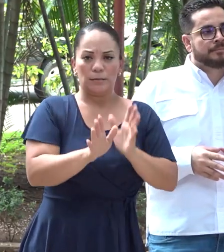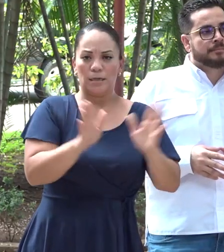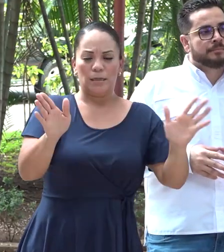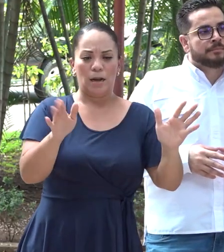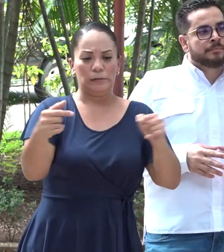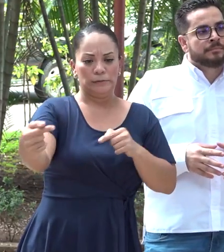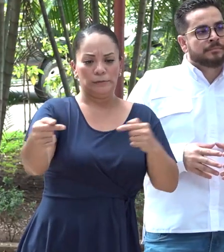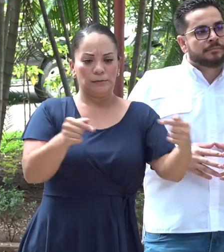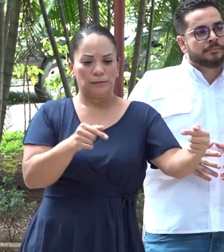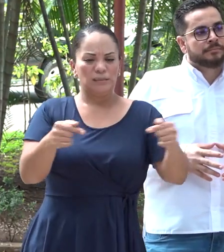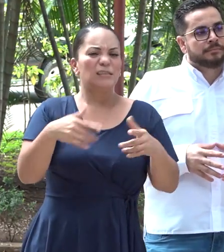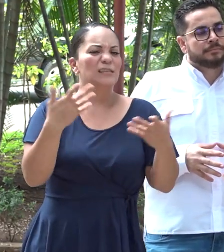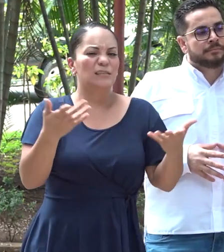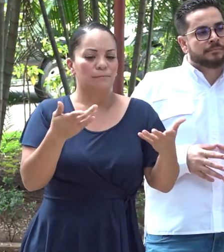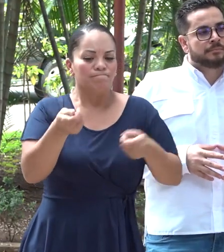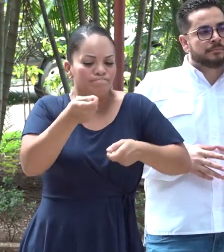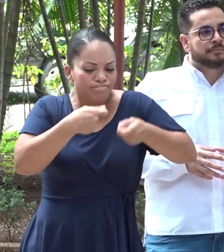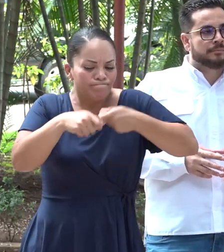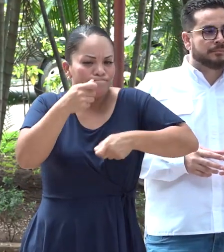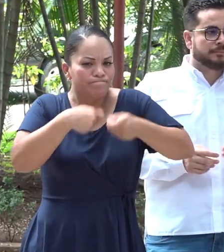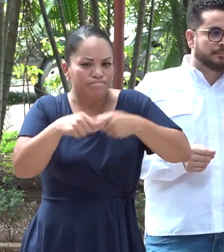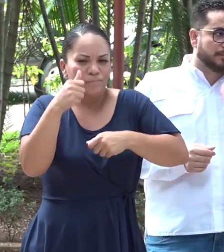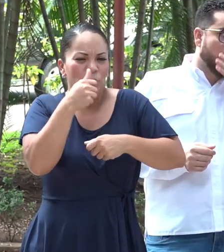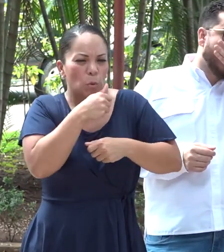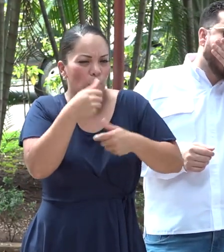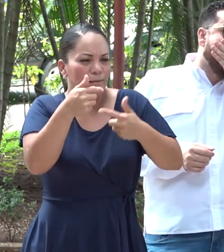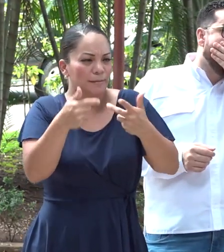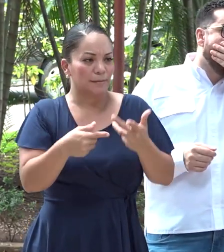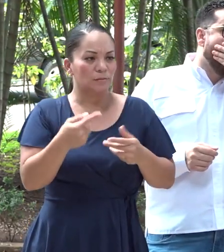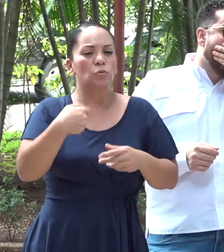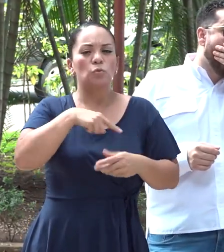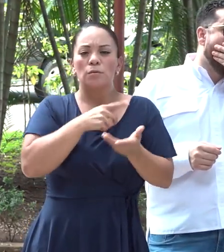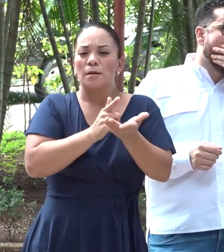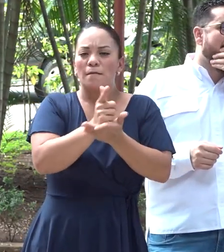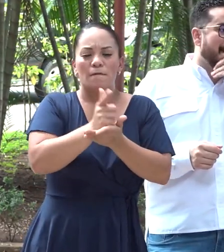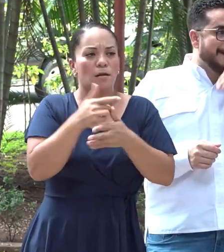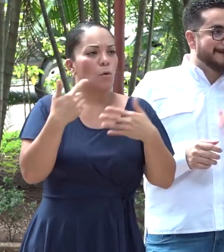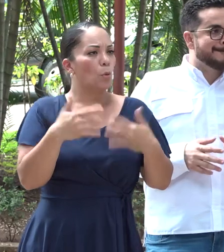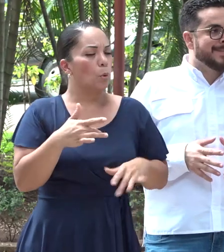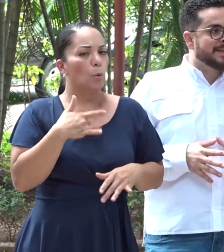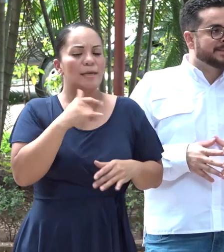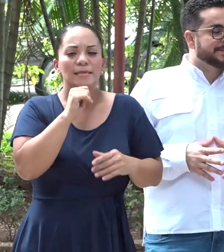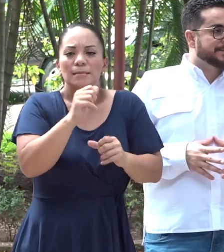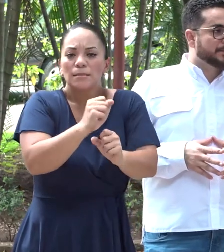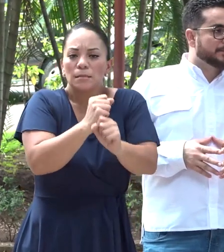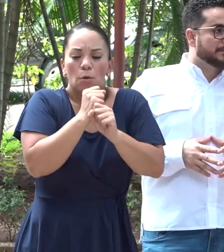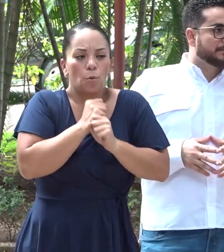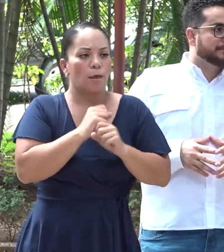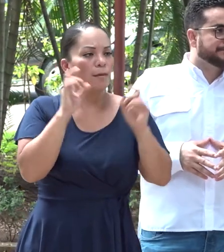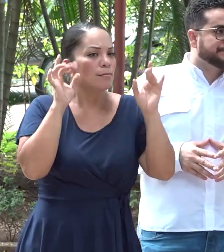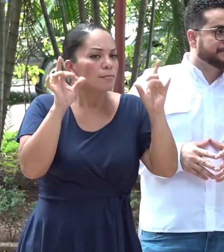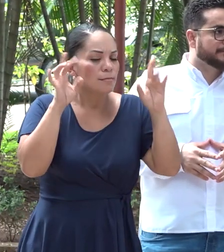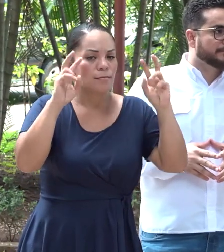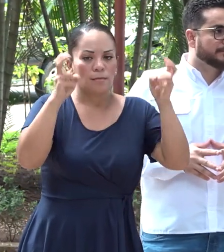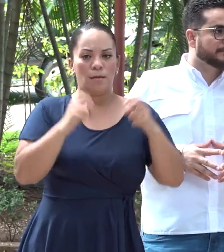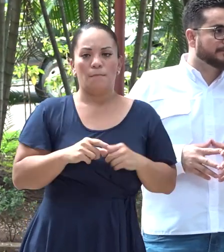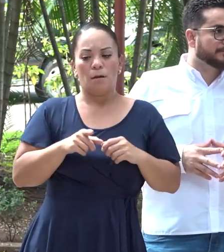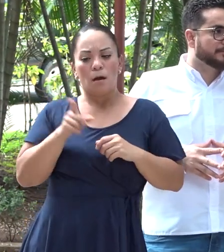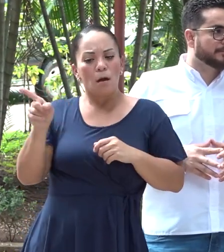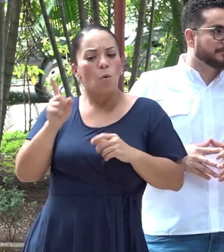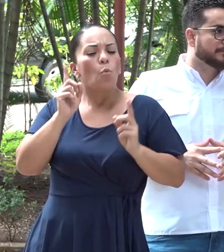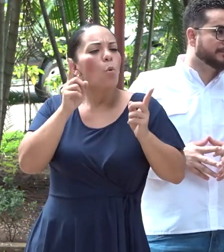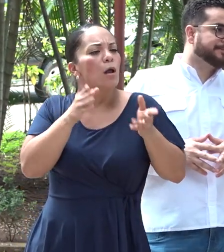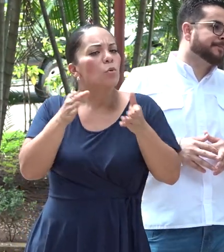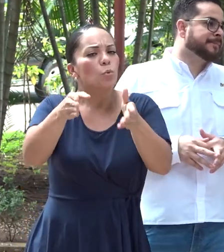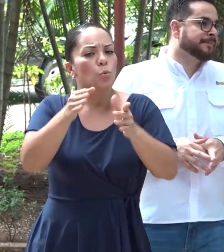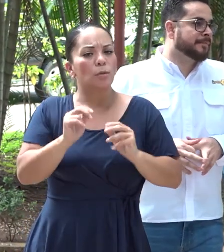disputa por parte del narcotráfico y lo hemos vivido los liberianos estos últimos días. El tema de la inseguridad es increíble. ¿Qué ruta tiene con el tema